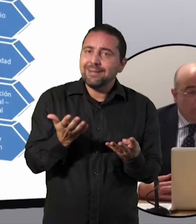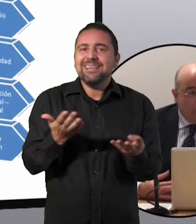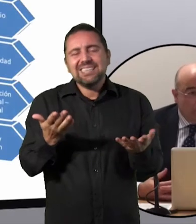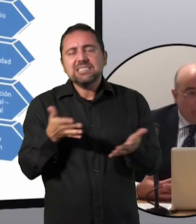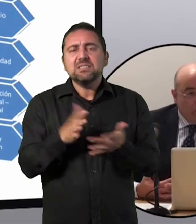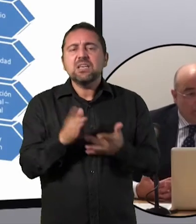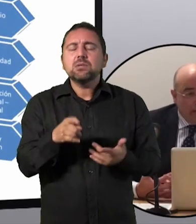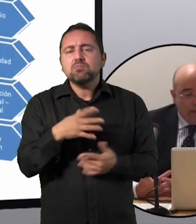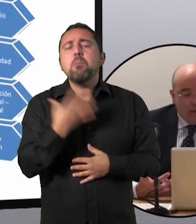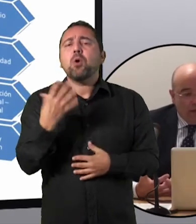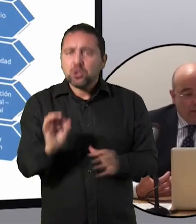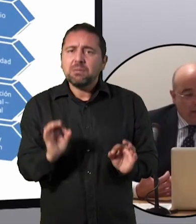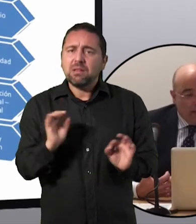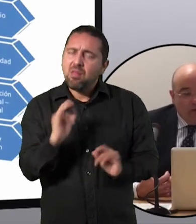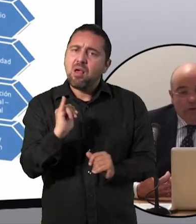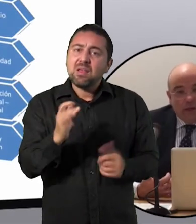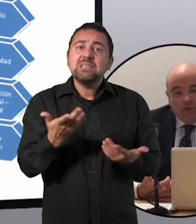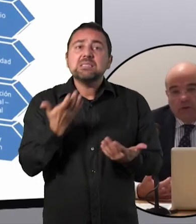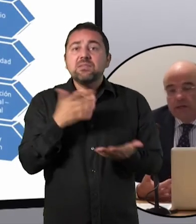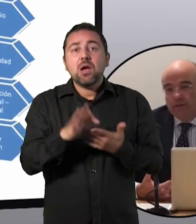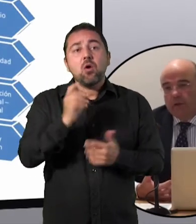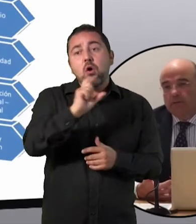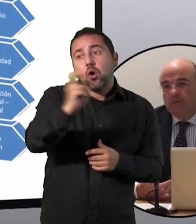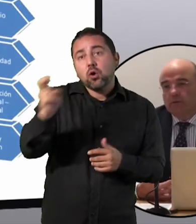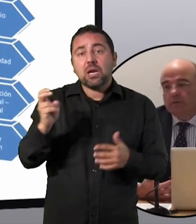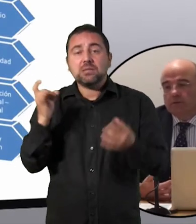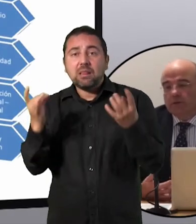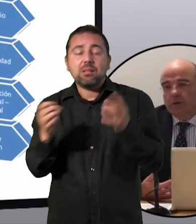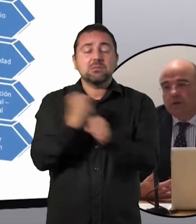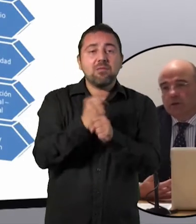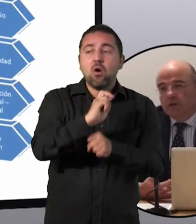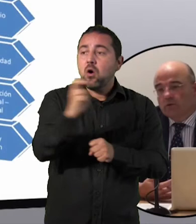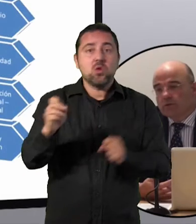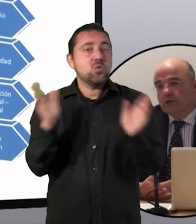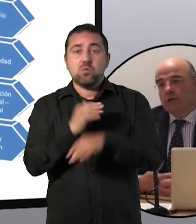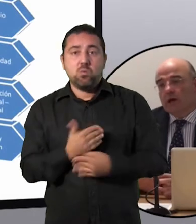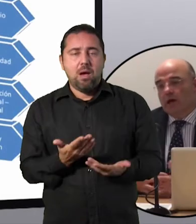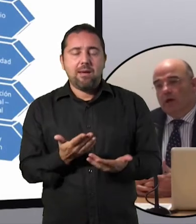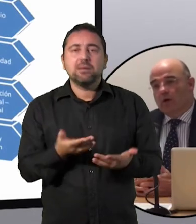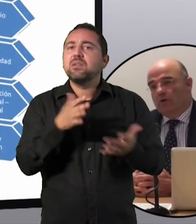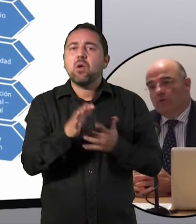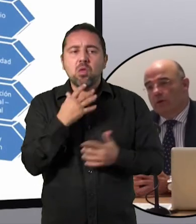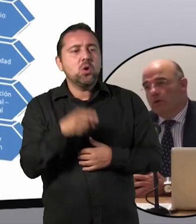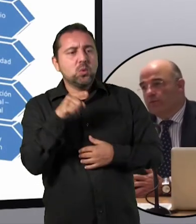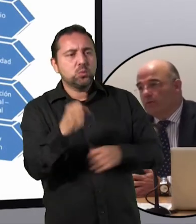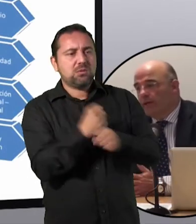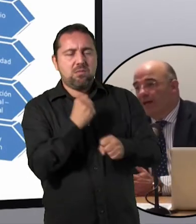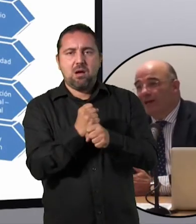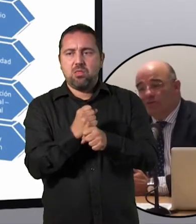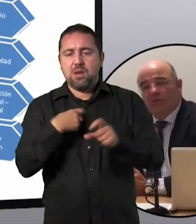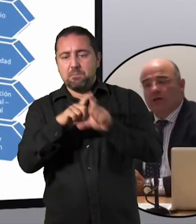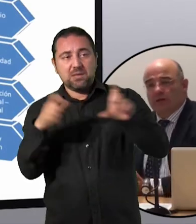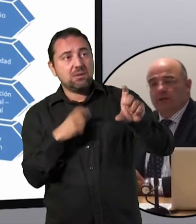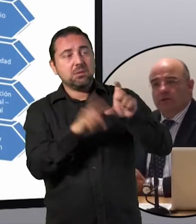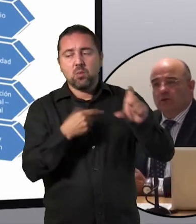es una posibilidad que no tienen otras actividades. O sea, que no es que te diga que un trabajador por